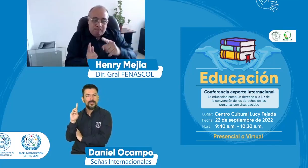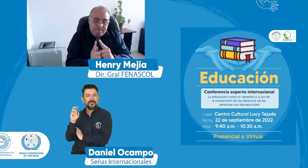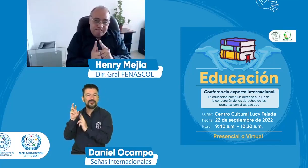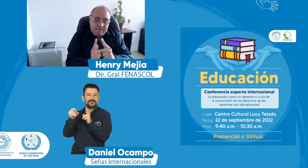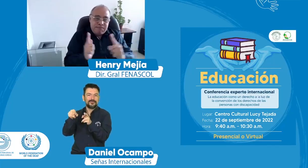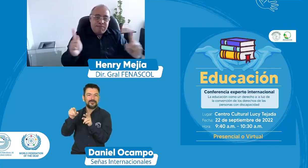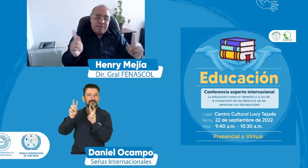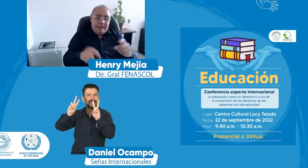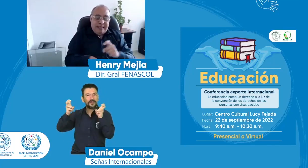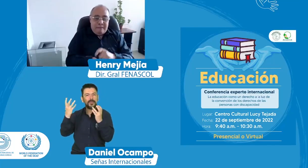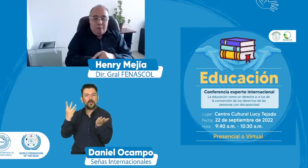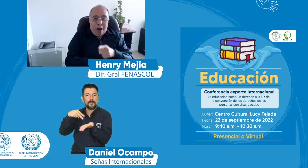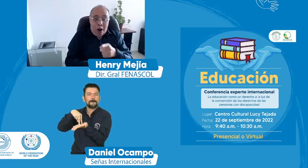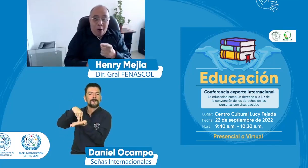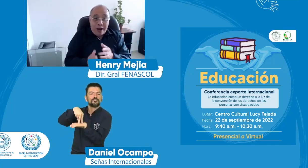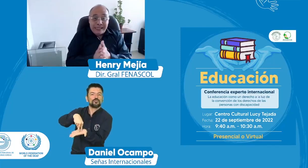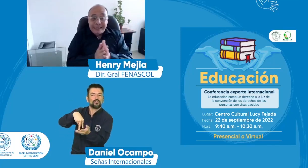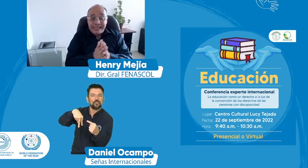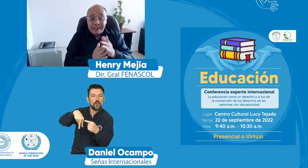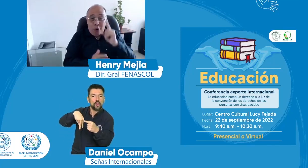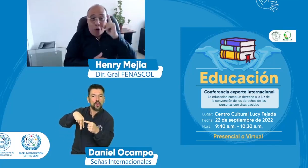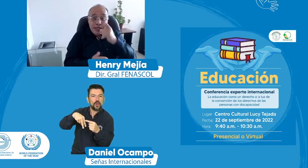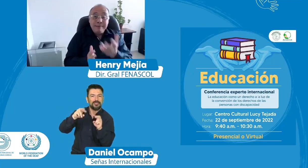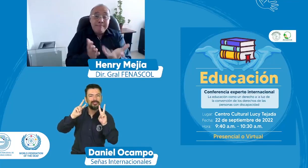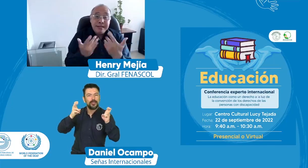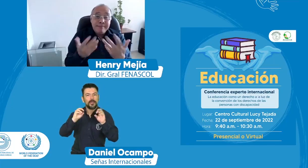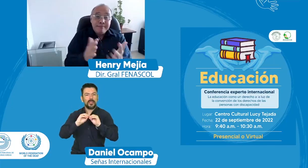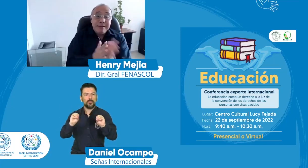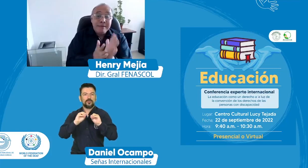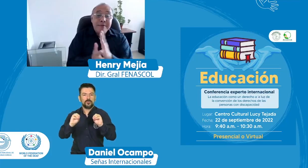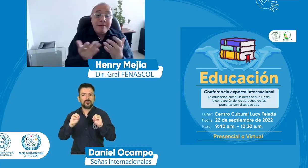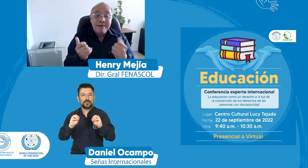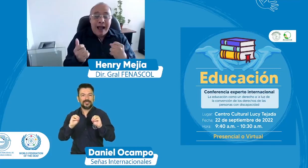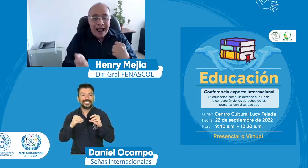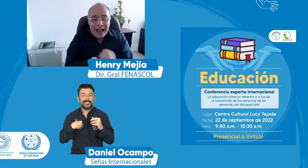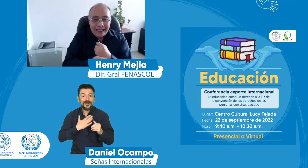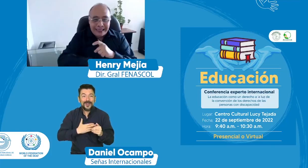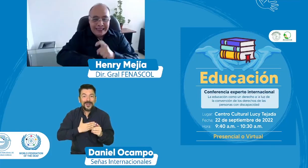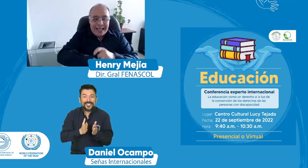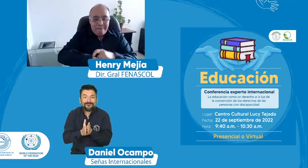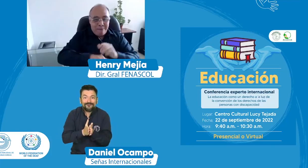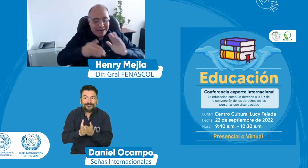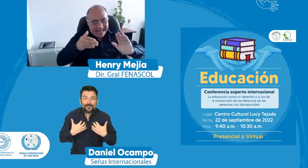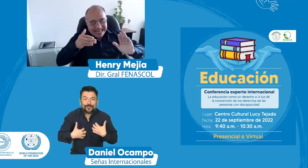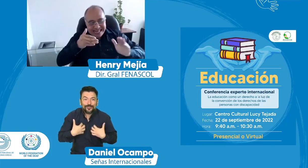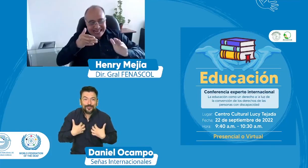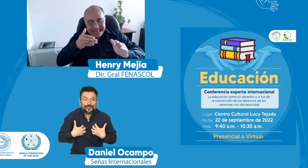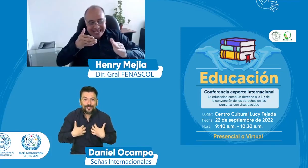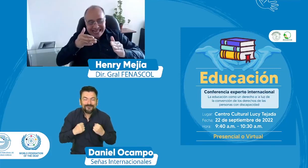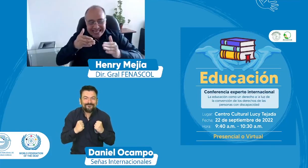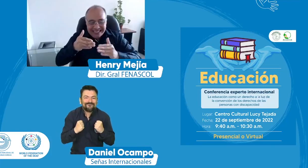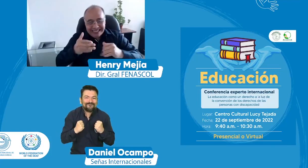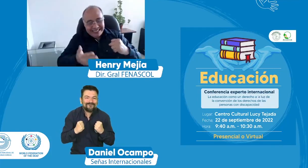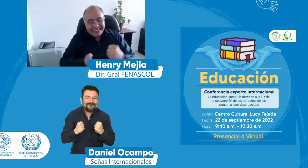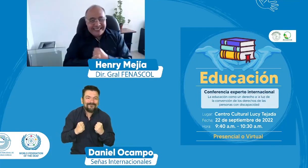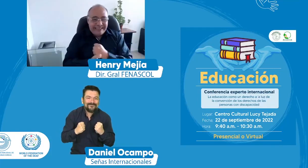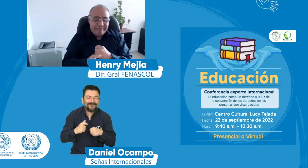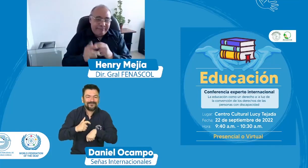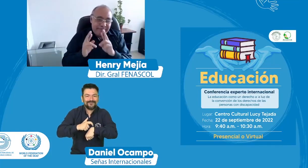con su experiencia y dar un poco más de amplitud a esas posturas porque claro queremos queremos más información de parte de Joseph